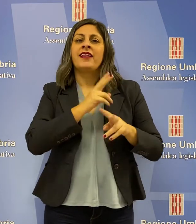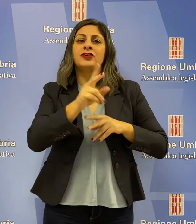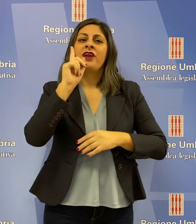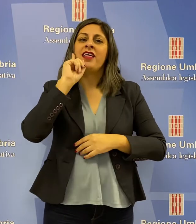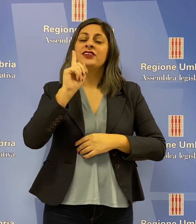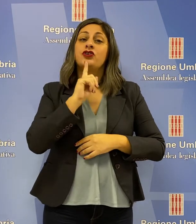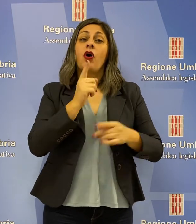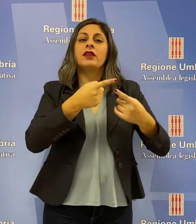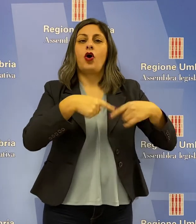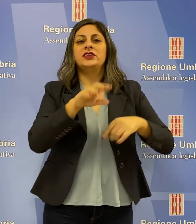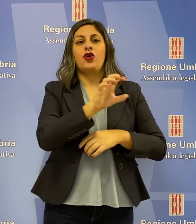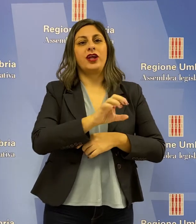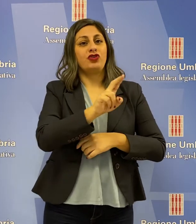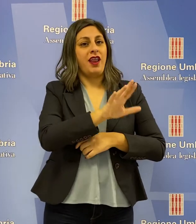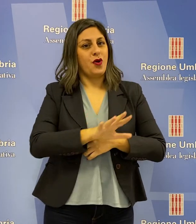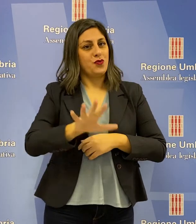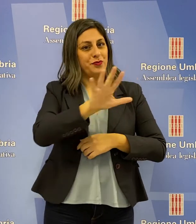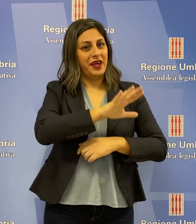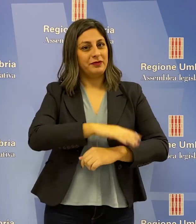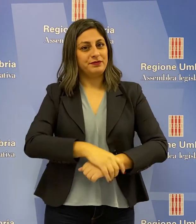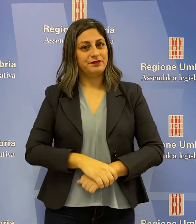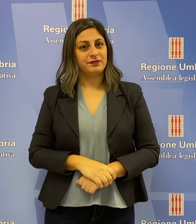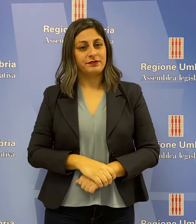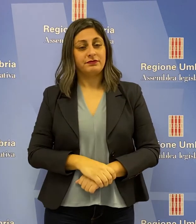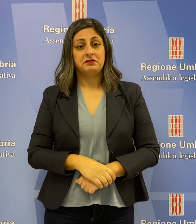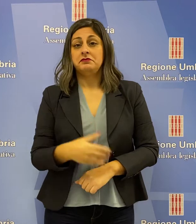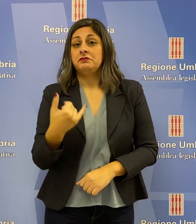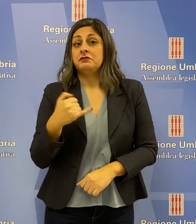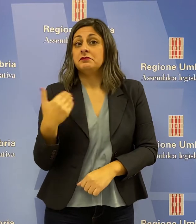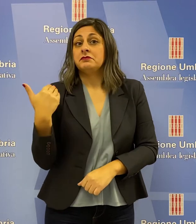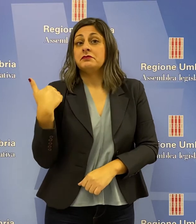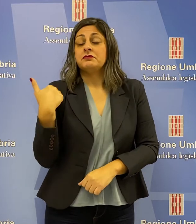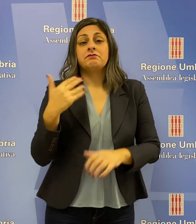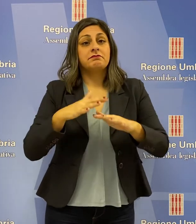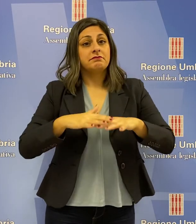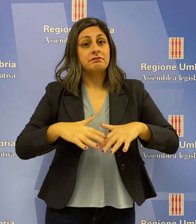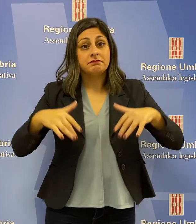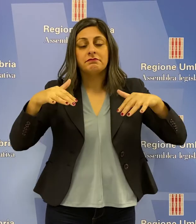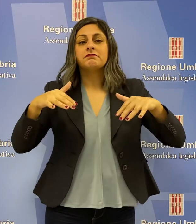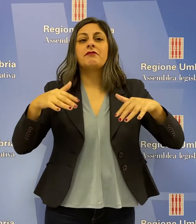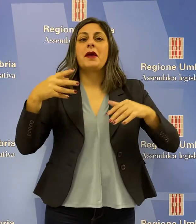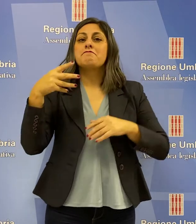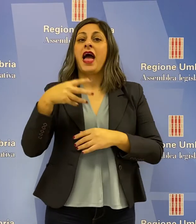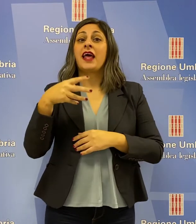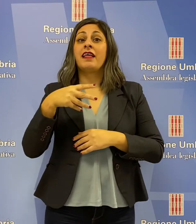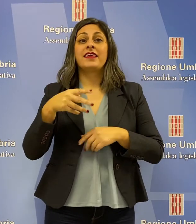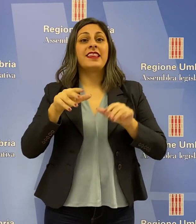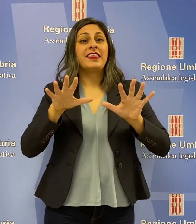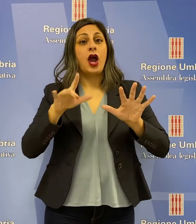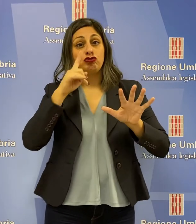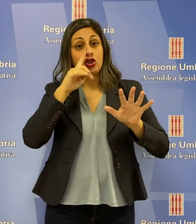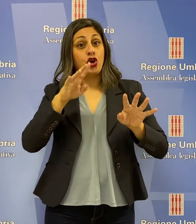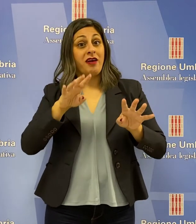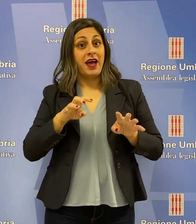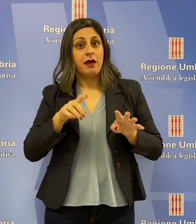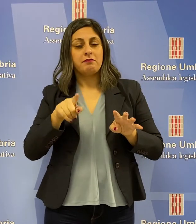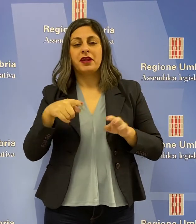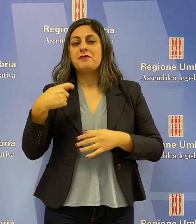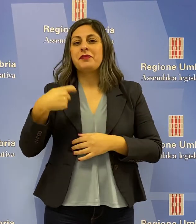Nazionale Sordi, Consiglio Regionale dell'Umbria. Nella seduta consigliare, che si è tenuta martedì 10 novembre, la